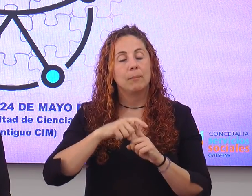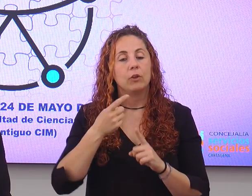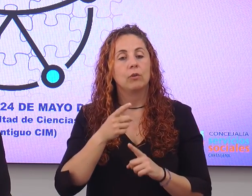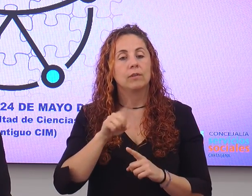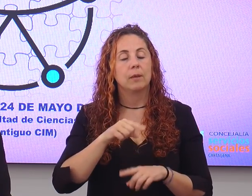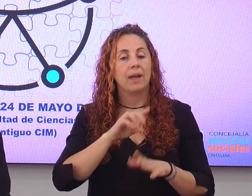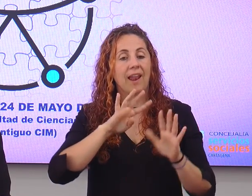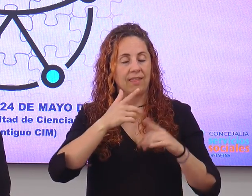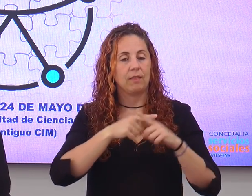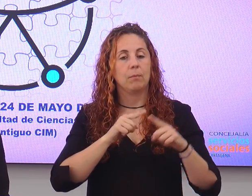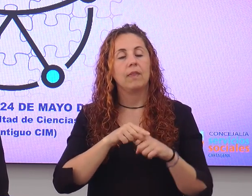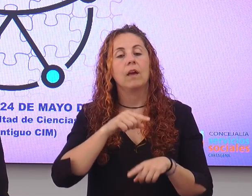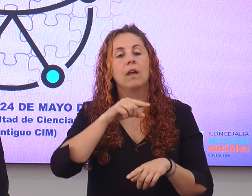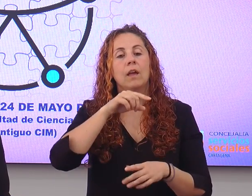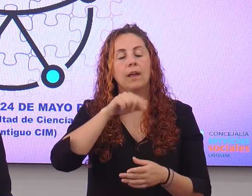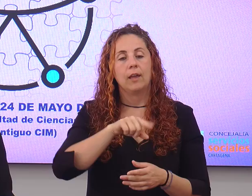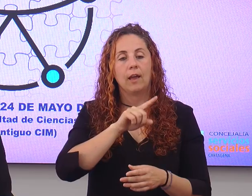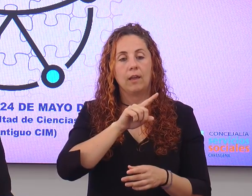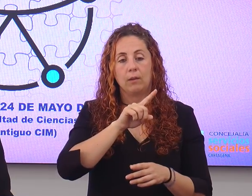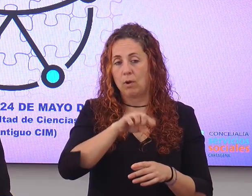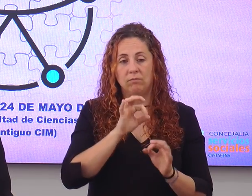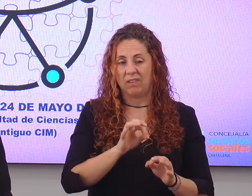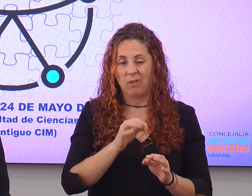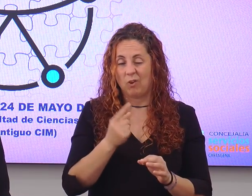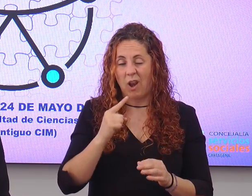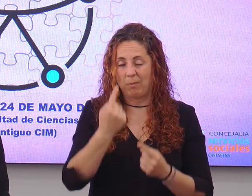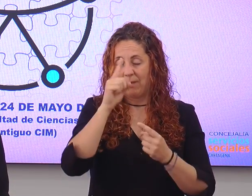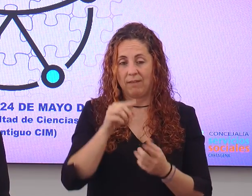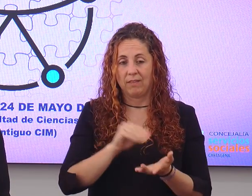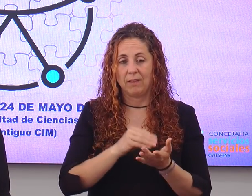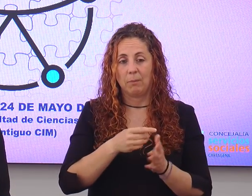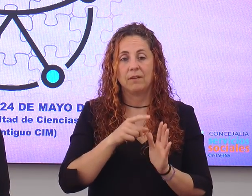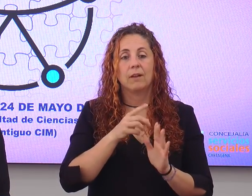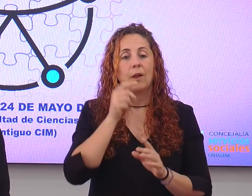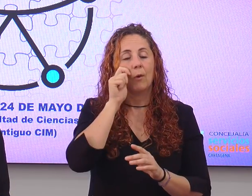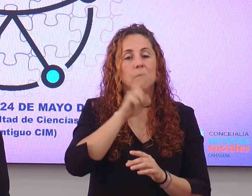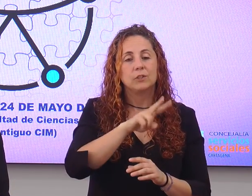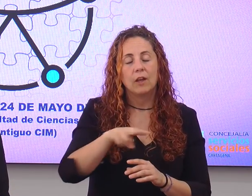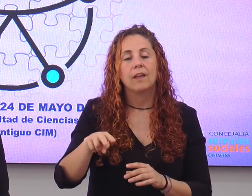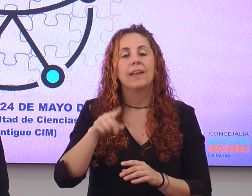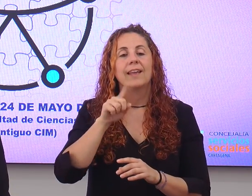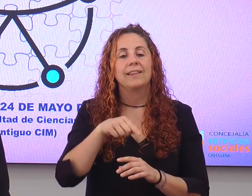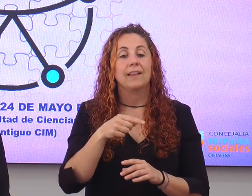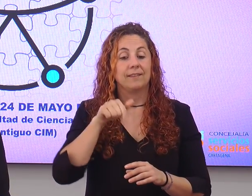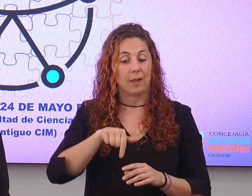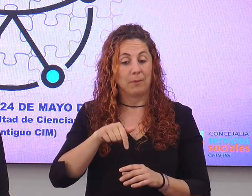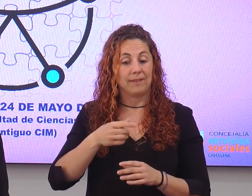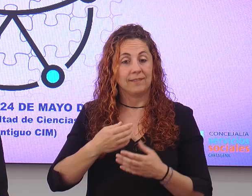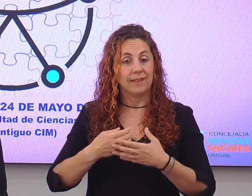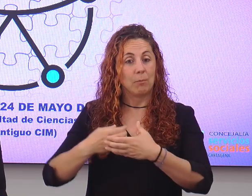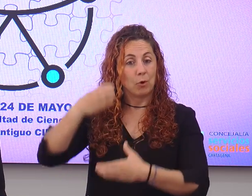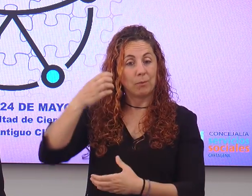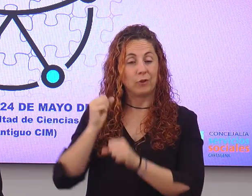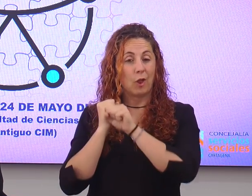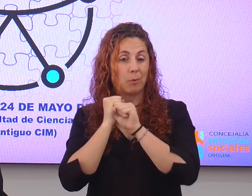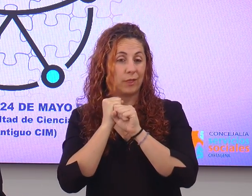escultórico por Cartagena, ya famoso y no es la primera vez que se realiza, con gran éxito se sale desde el monumento del